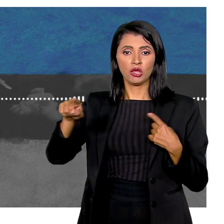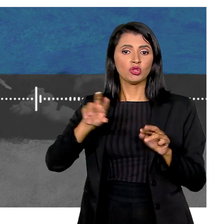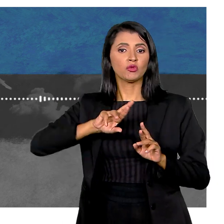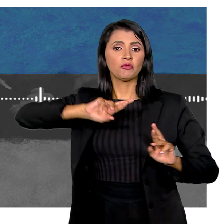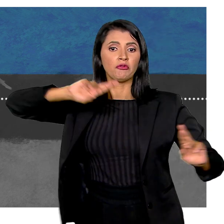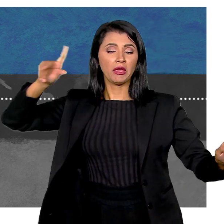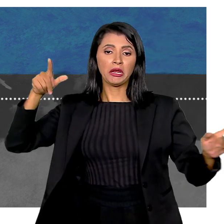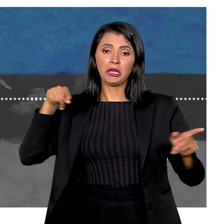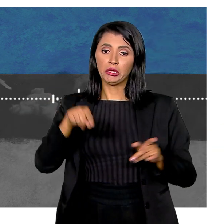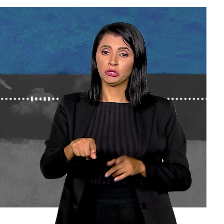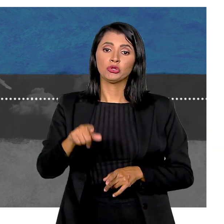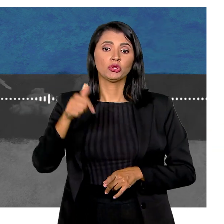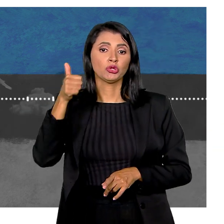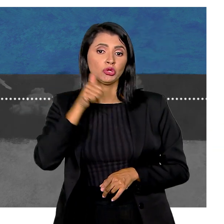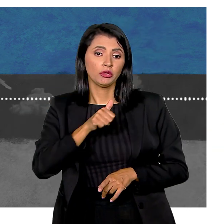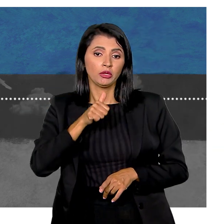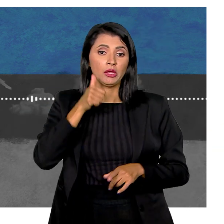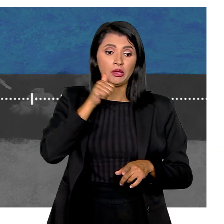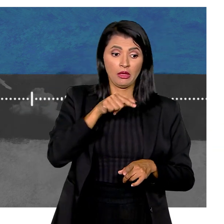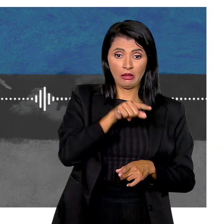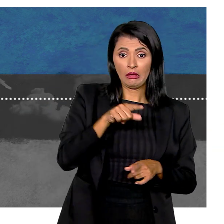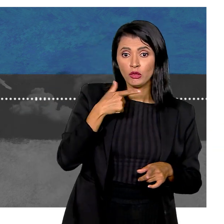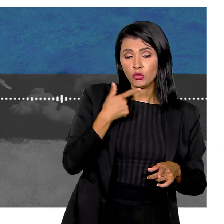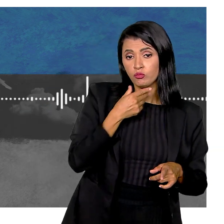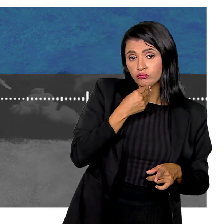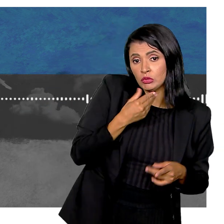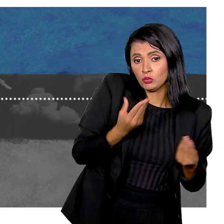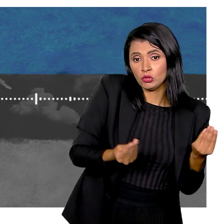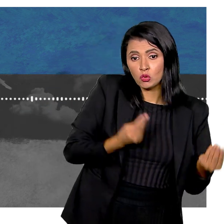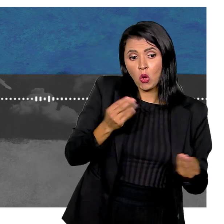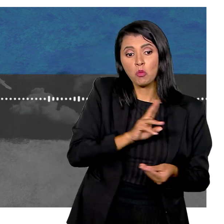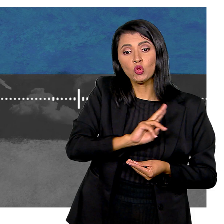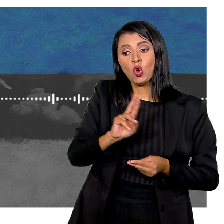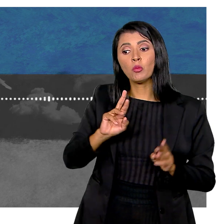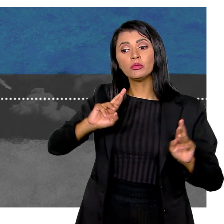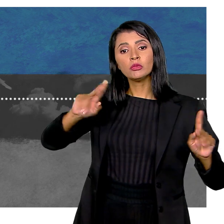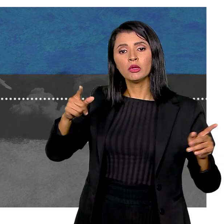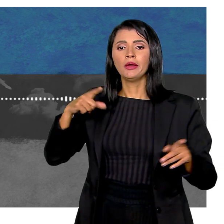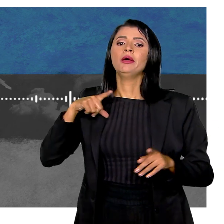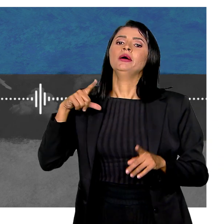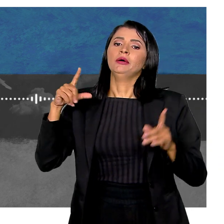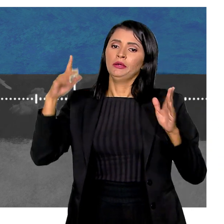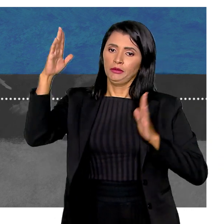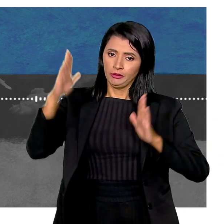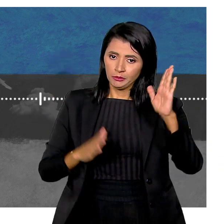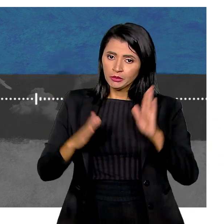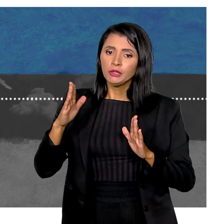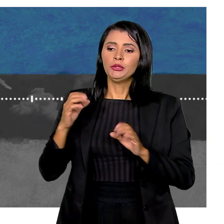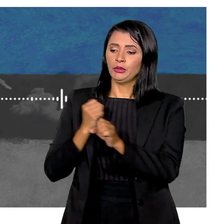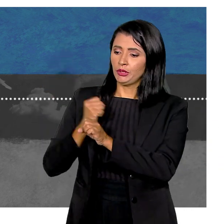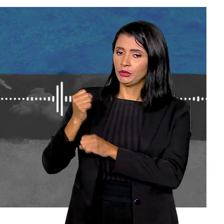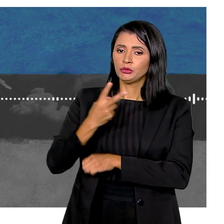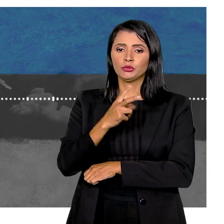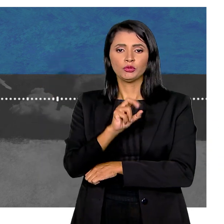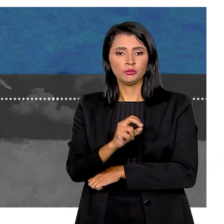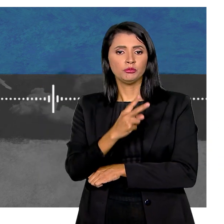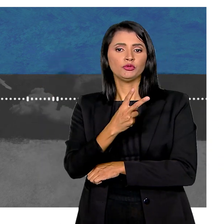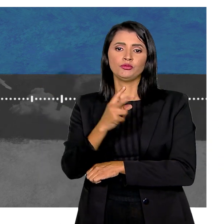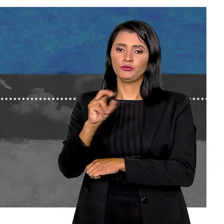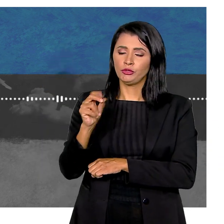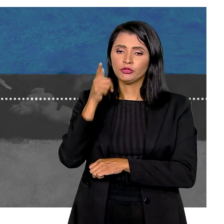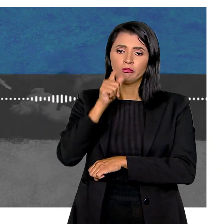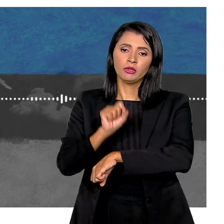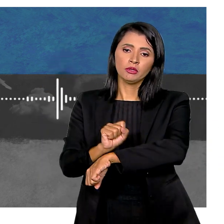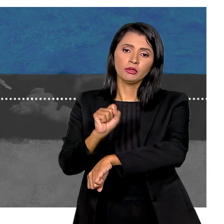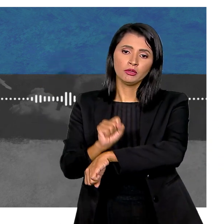com o sexo que está no plano É um exame feminino E o plano é masculino O nome Então eu tive todo esse período Nesse ano de